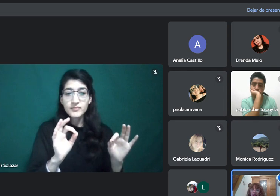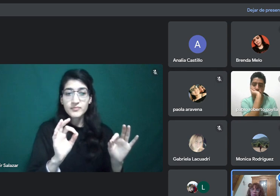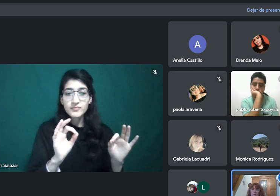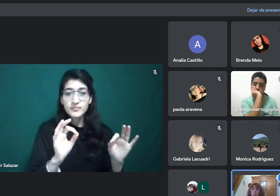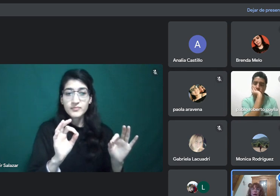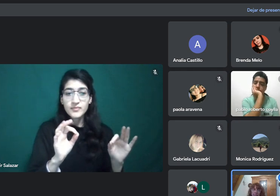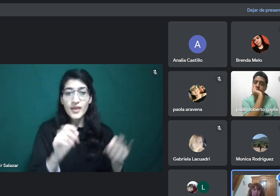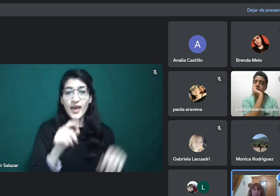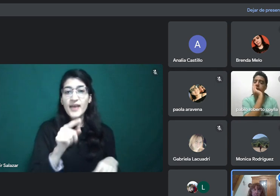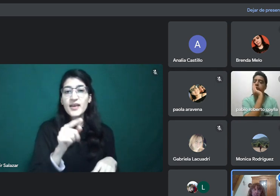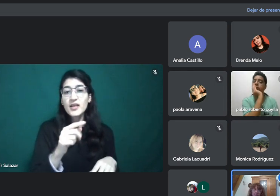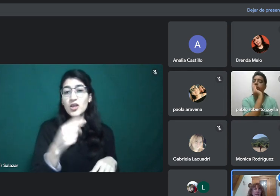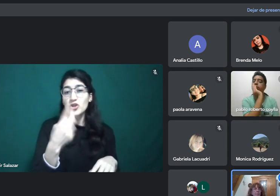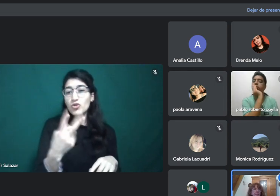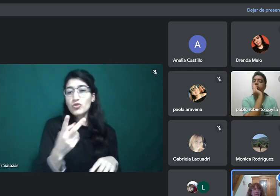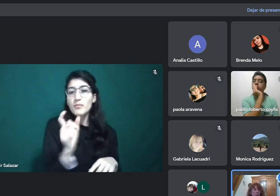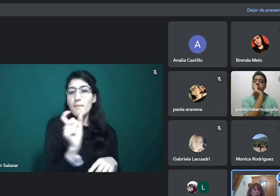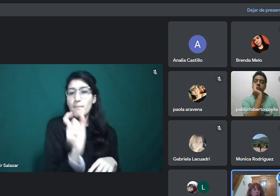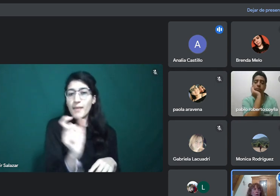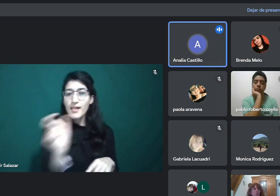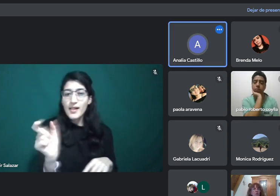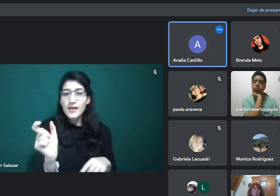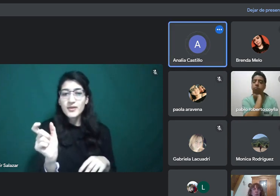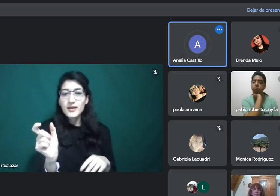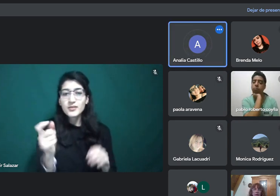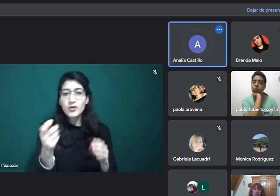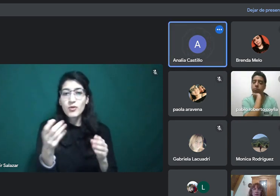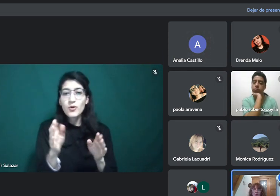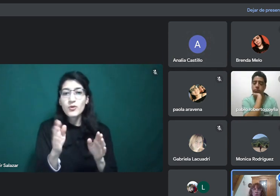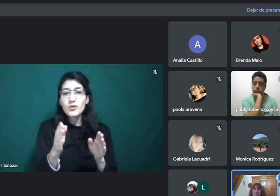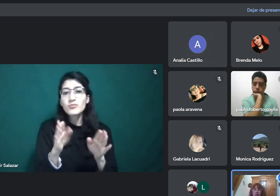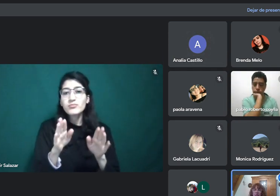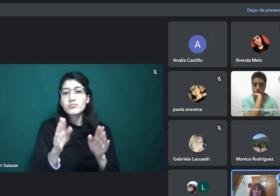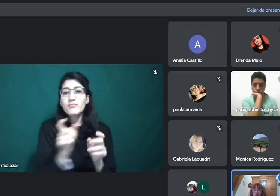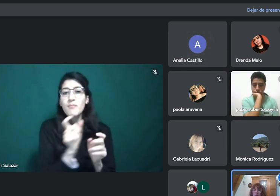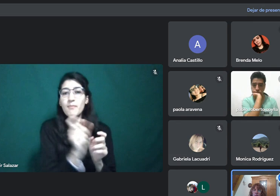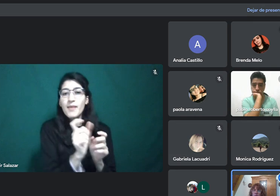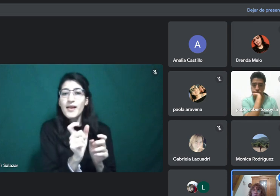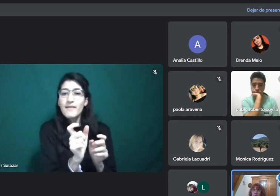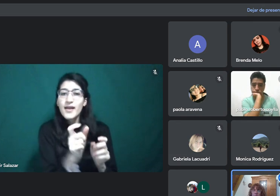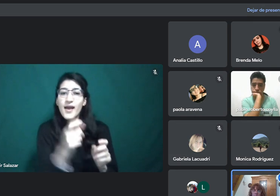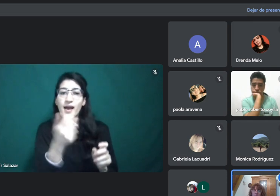separadas por un and. ¿Qué pasaba cuando sucedía esto?